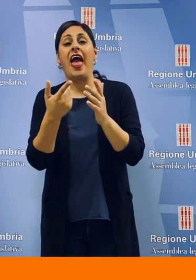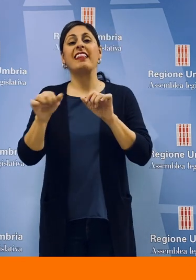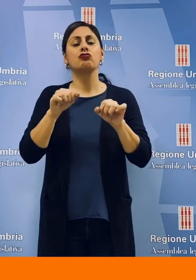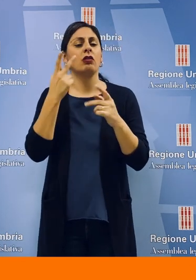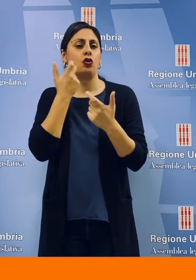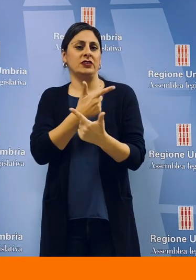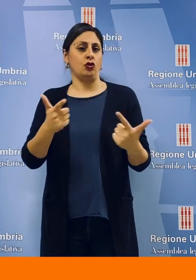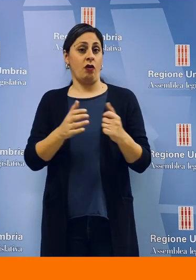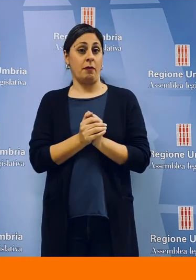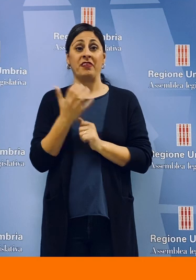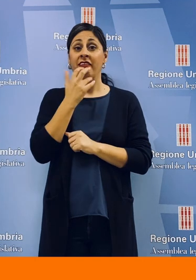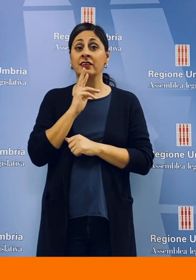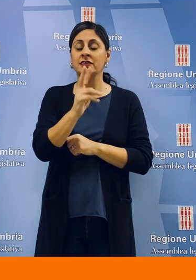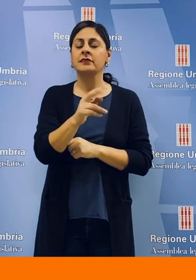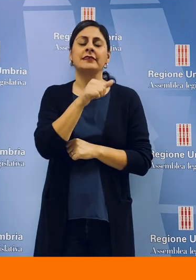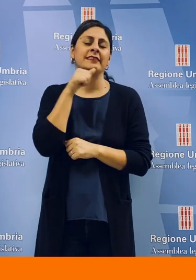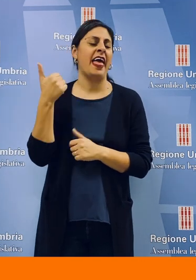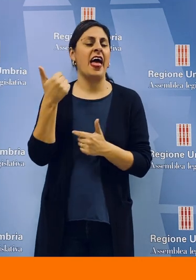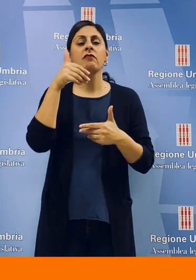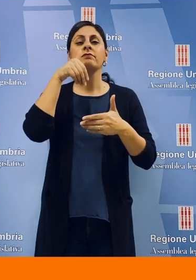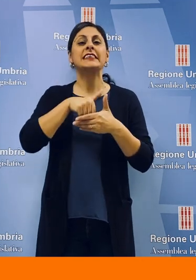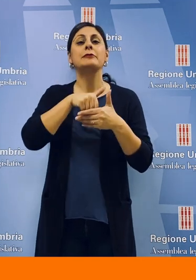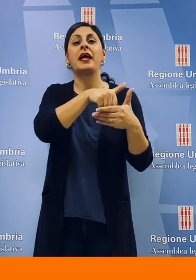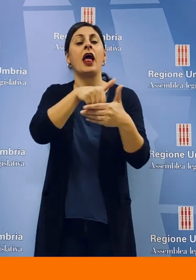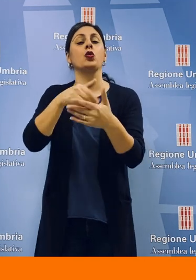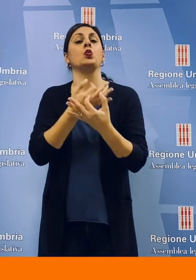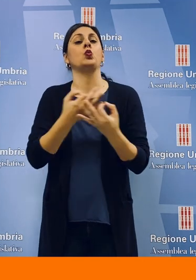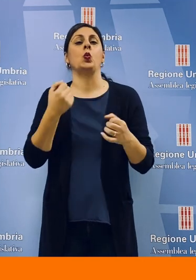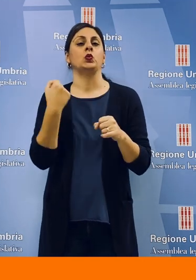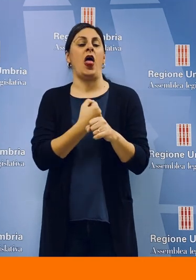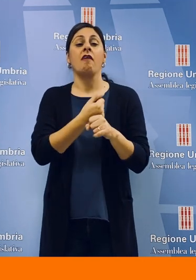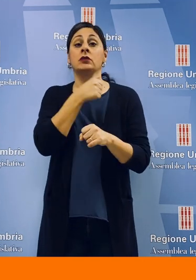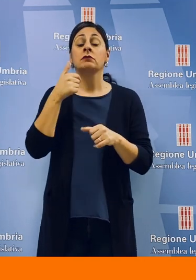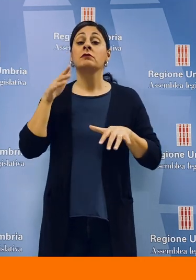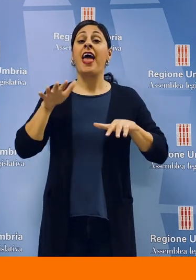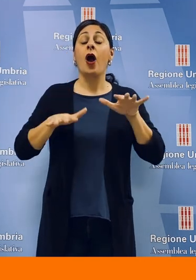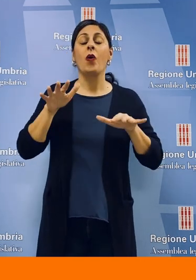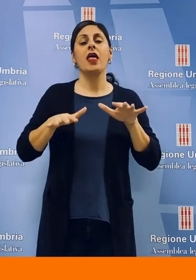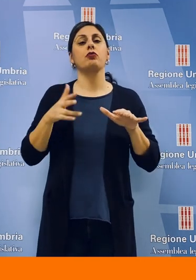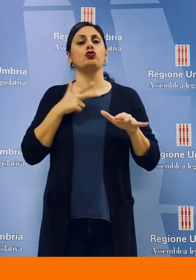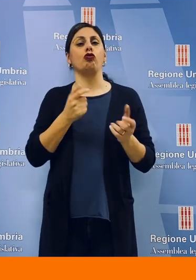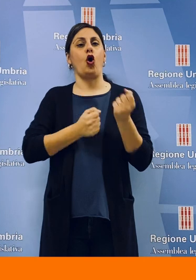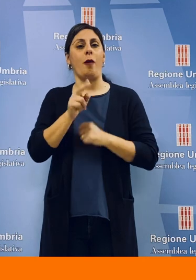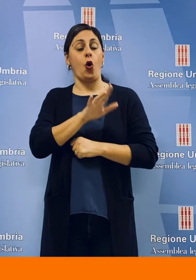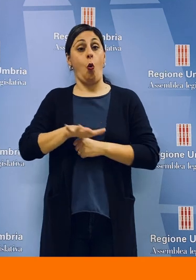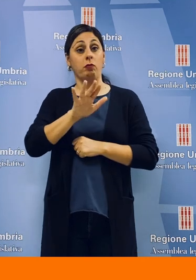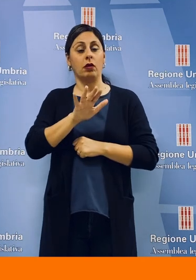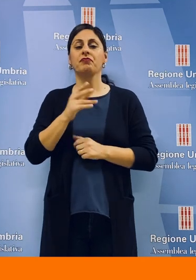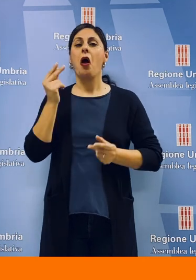Donatella Tesei serve retribuire adeguatamente il lavoro per l'equilibrio socio-economico dell'Umbria. Con il bilancio, la Regione è